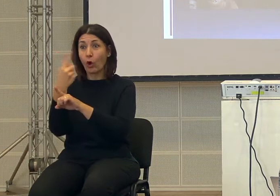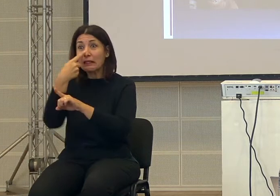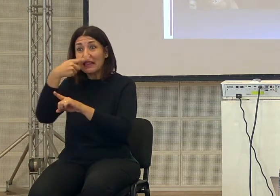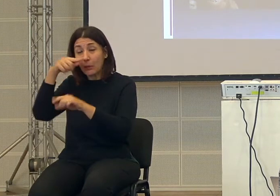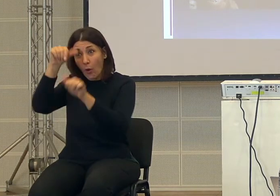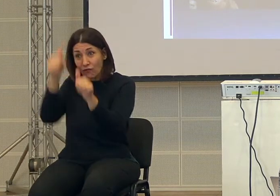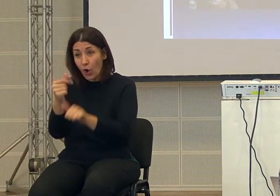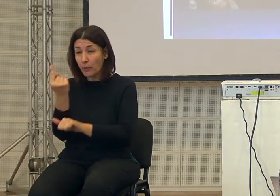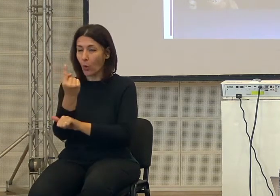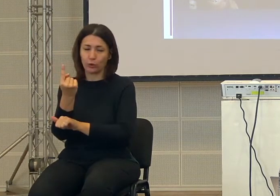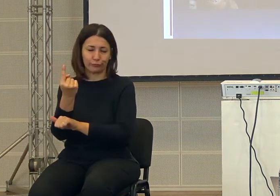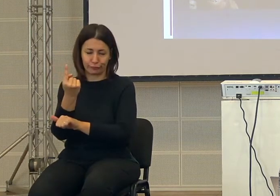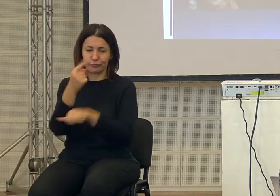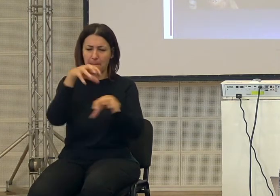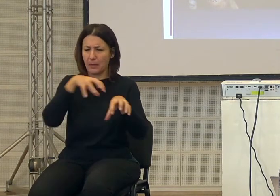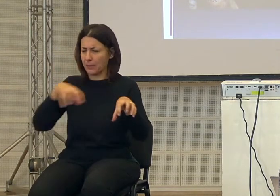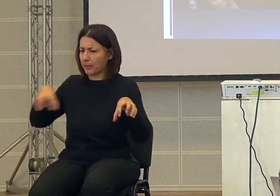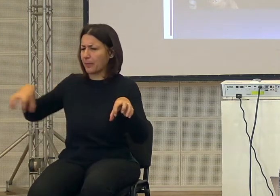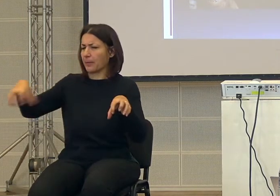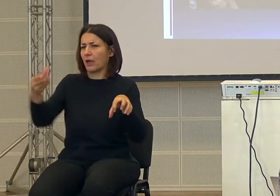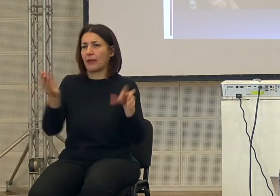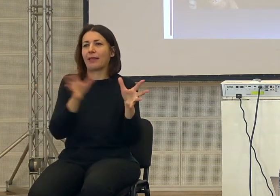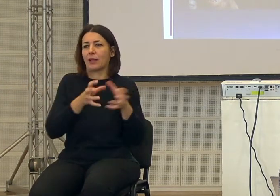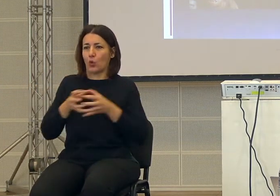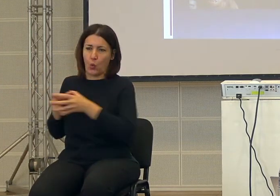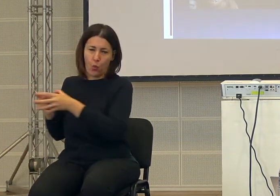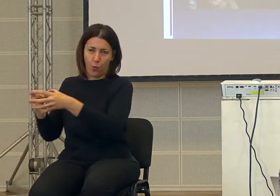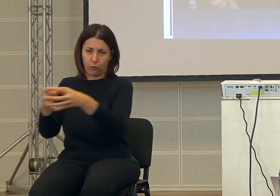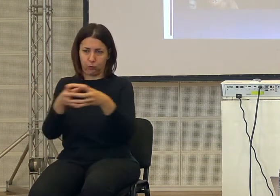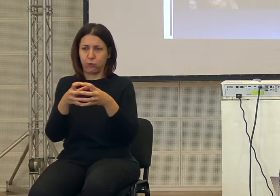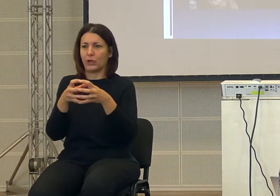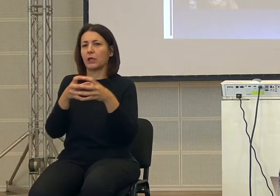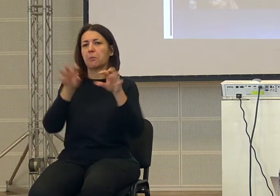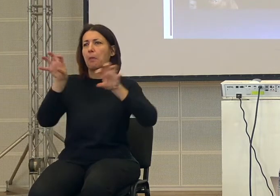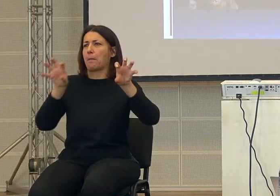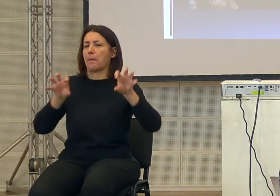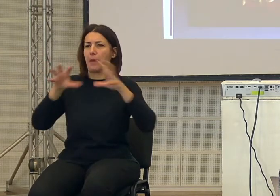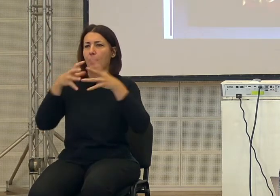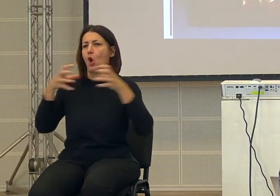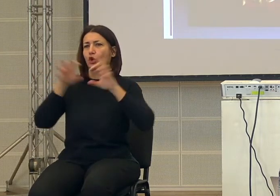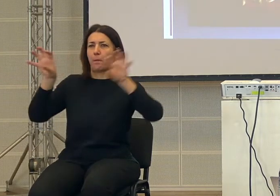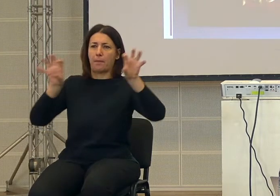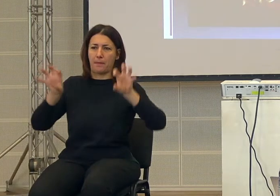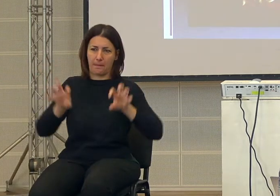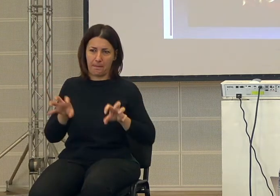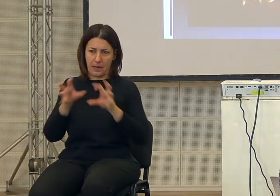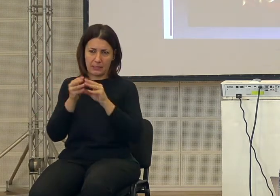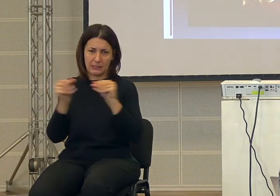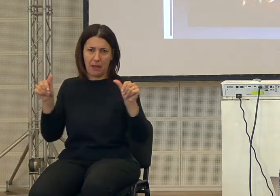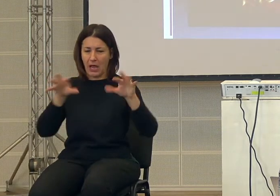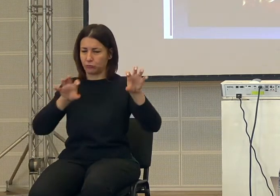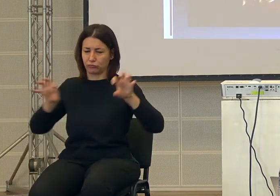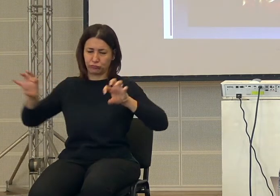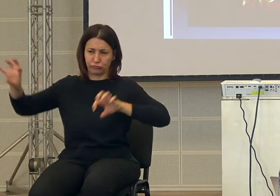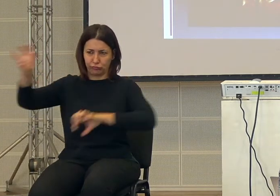tipo, ma è rappresentato da tante specie che sono sparse un po' per tutto il pianeta. Quindi, qui,